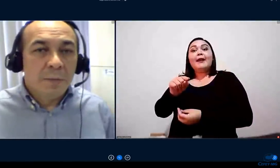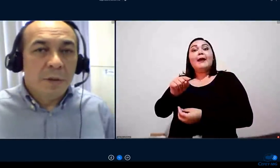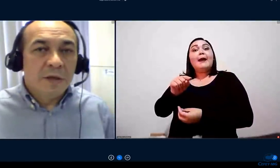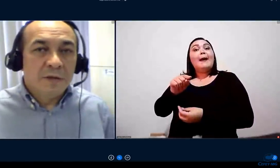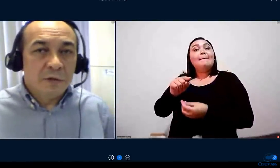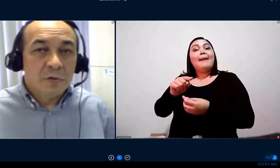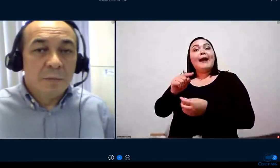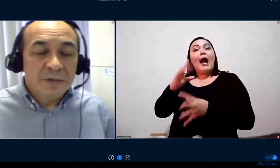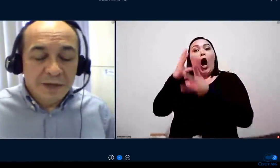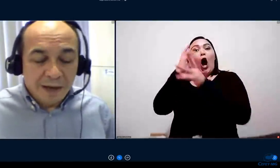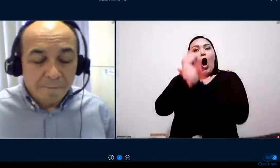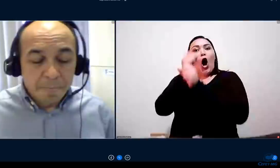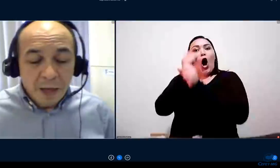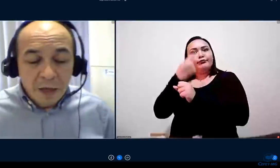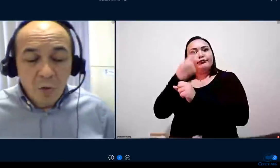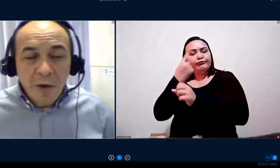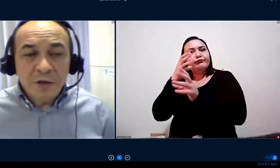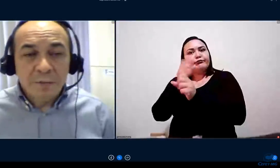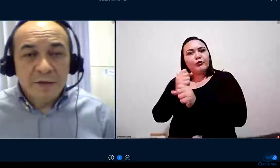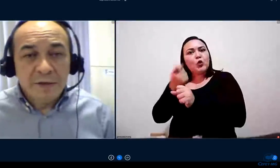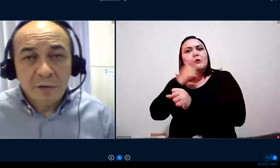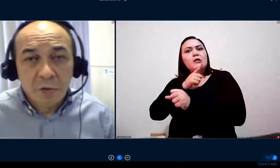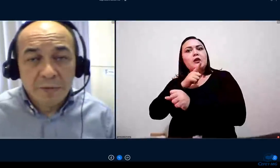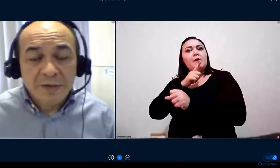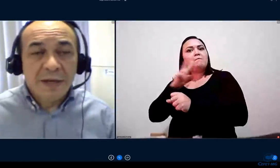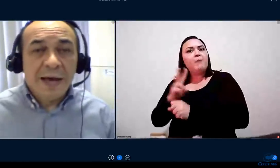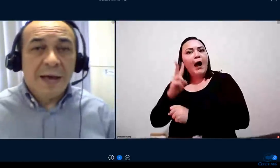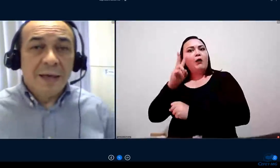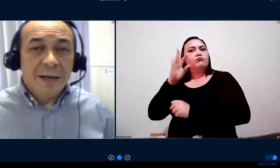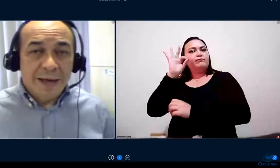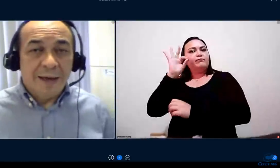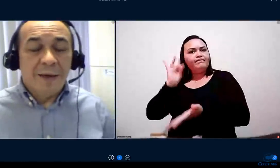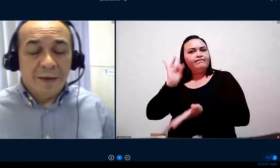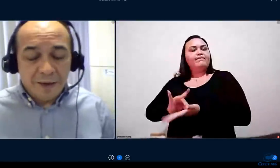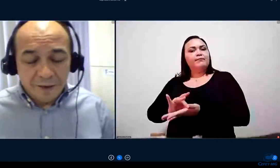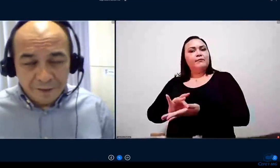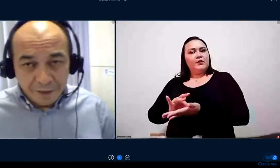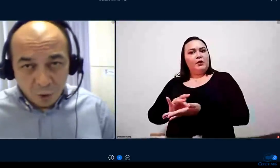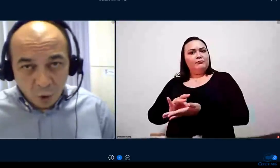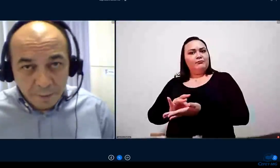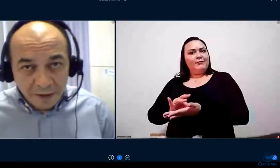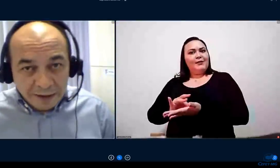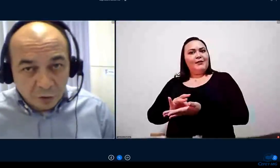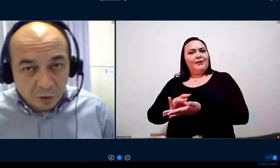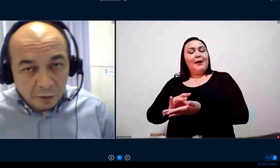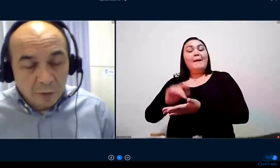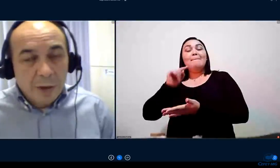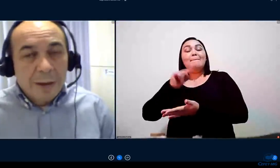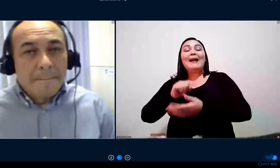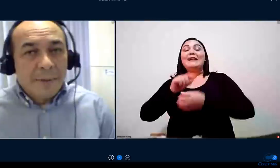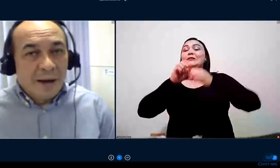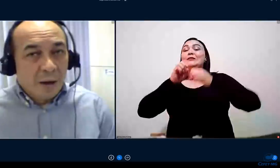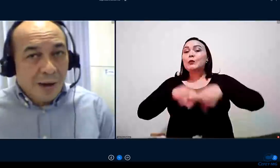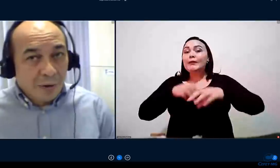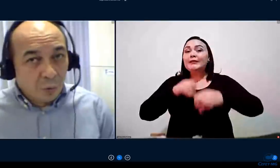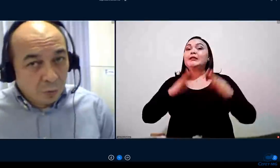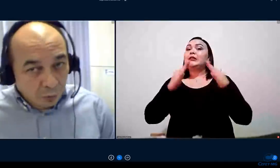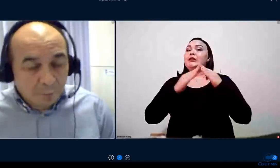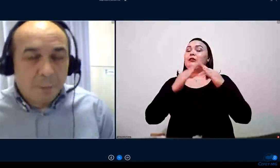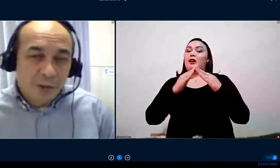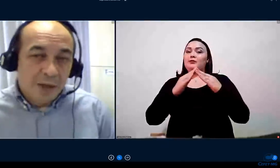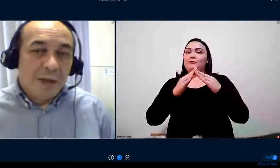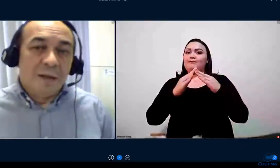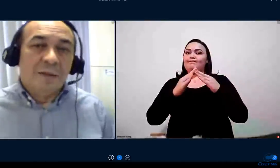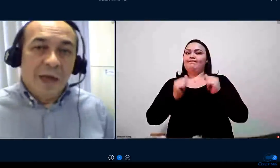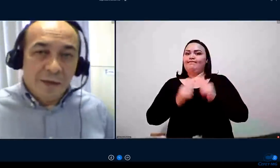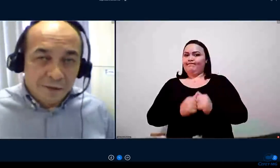do regime de exercício domiciliar. E no regime de exercício domiciliar, ele é obrigatório para o aluno,